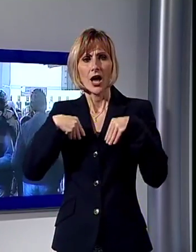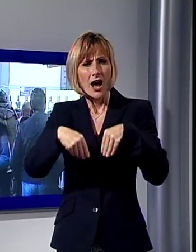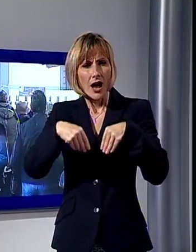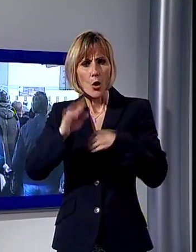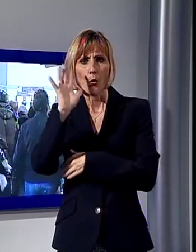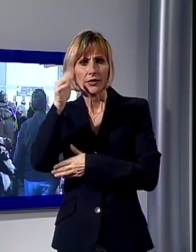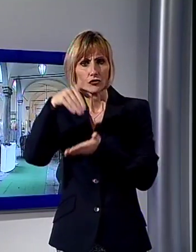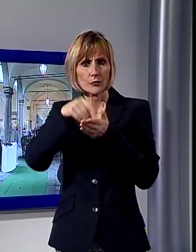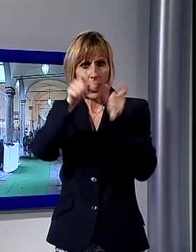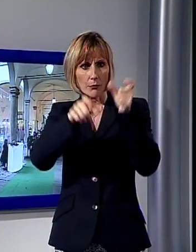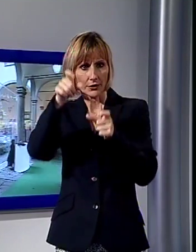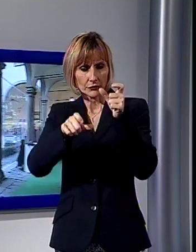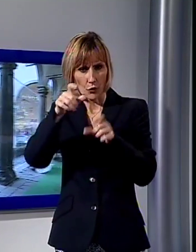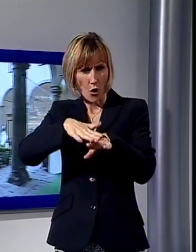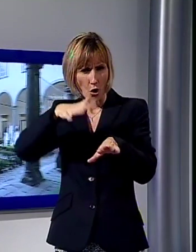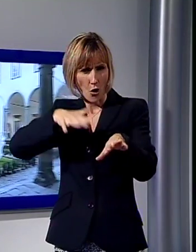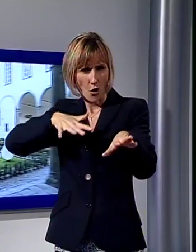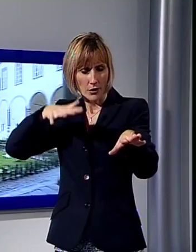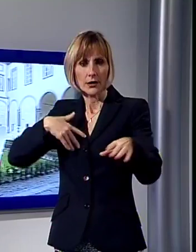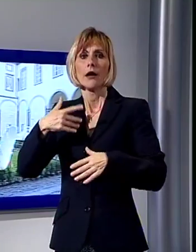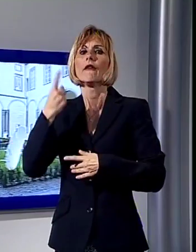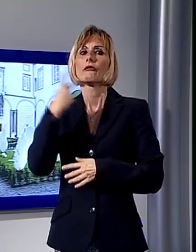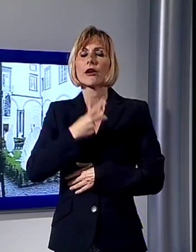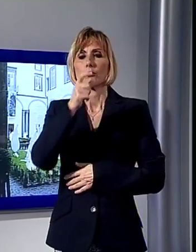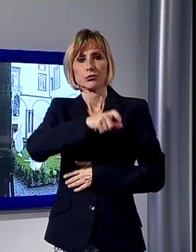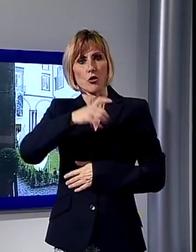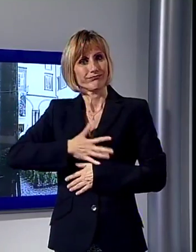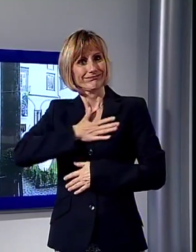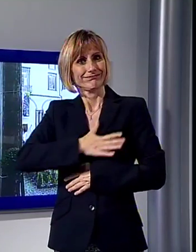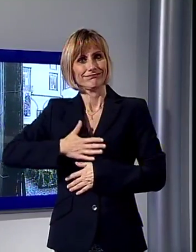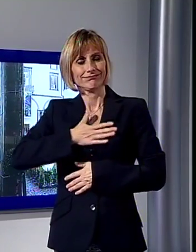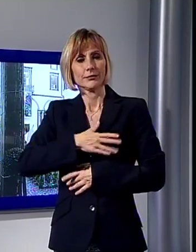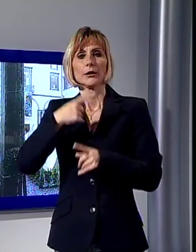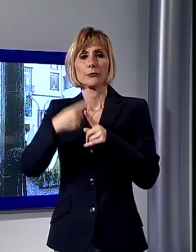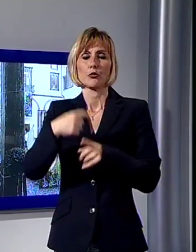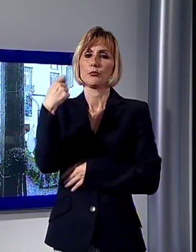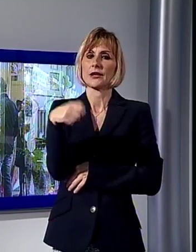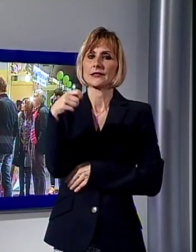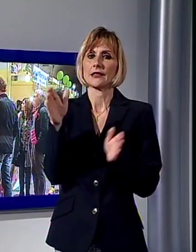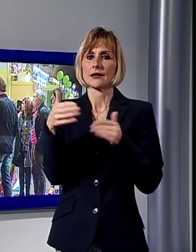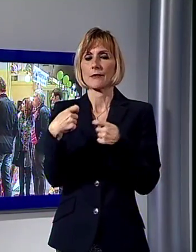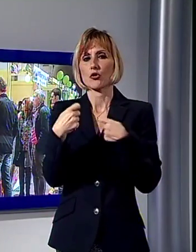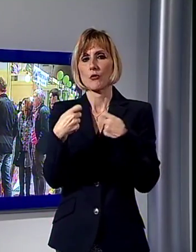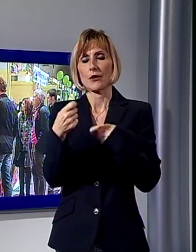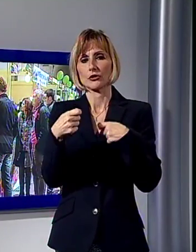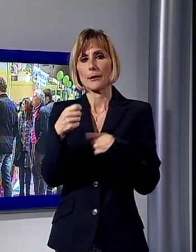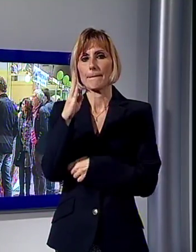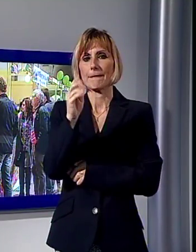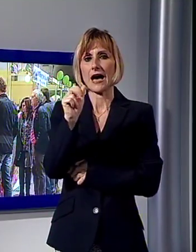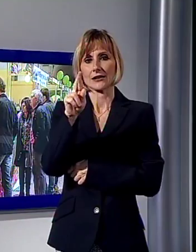visitatori. Grande soddisfazione degli organizzatori e come ha dichiarato il presidente della Camera di Commercio di Lucca, Giorgio Bartoli, il